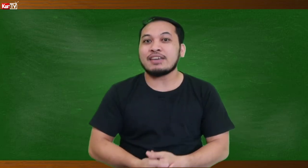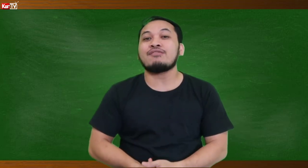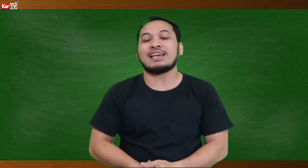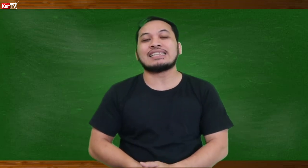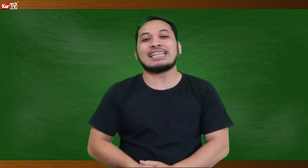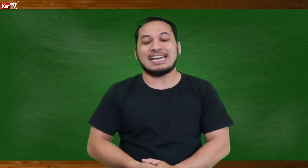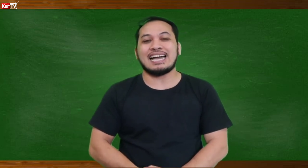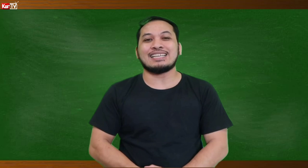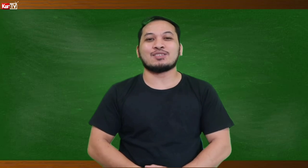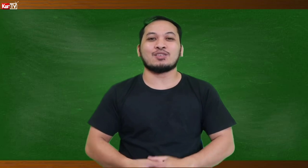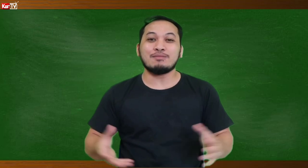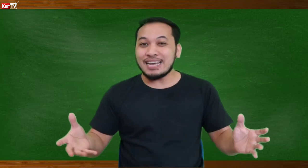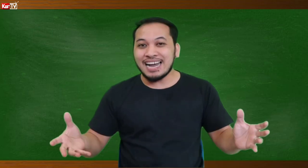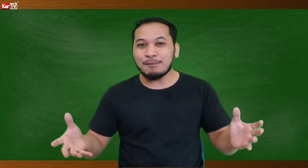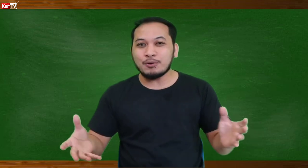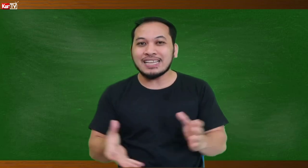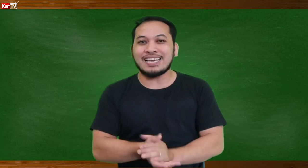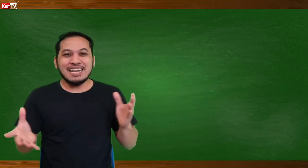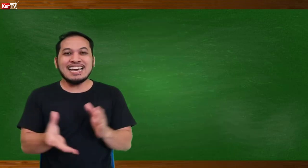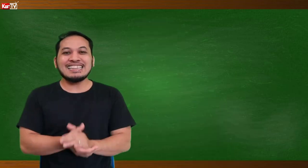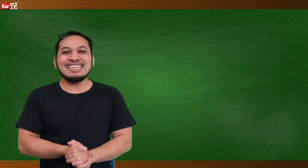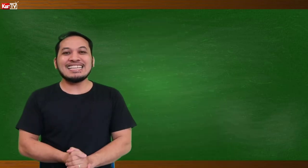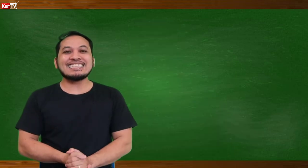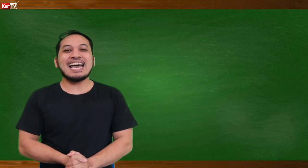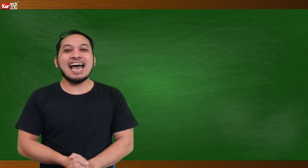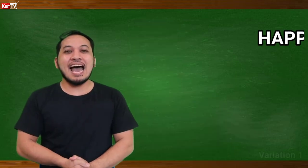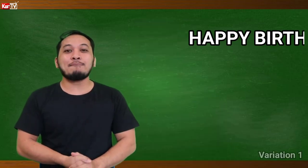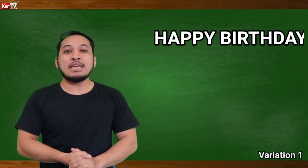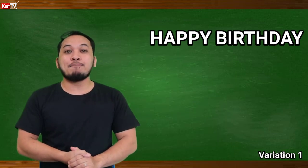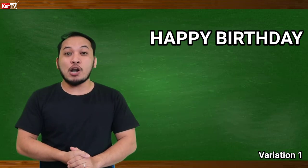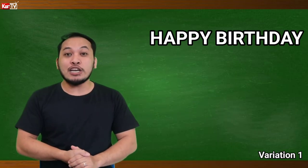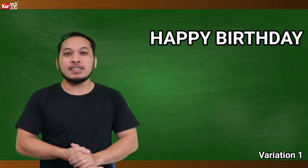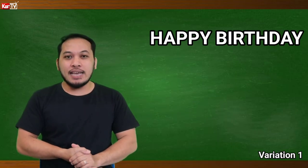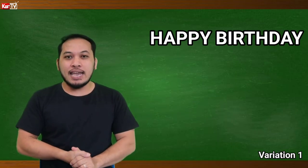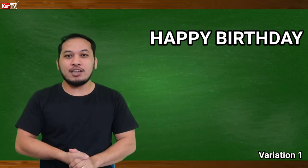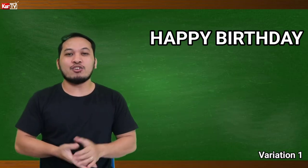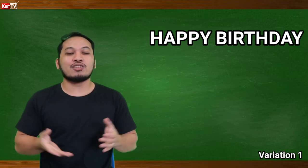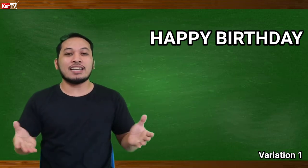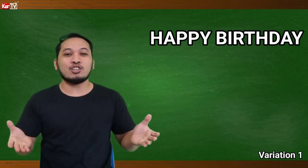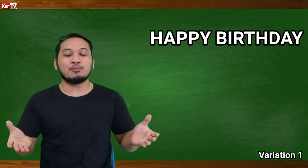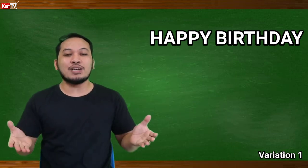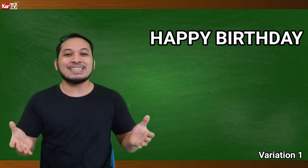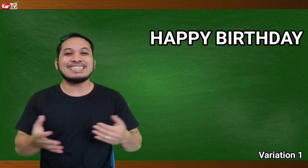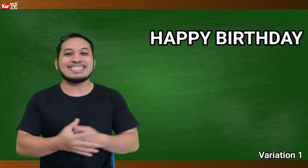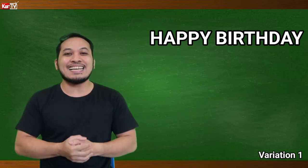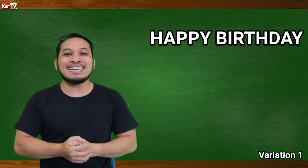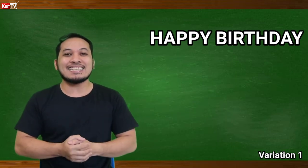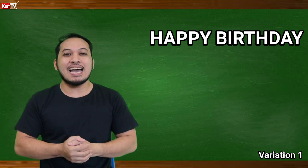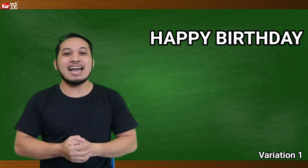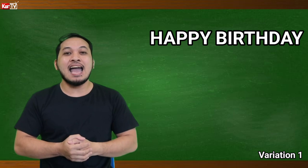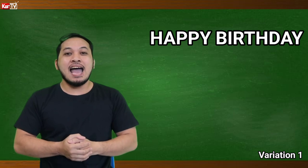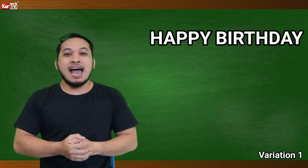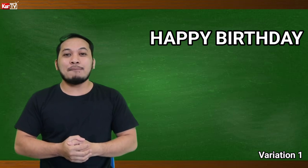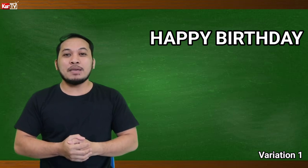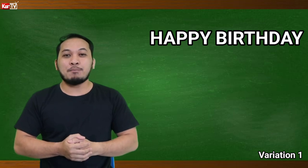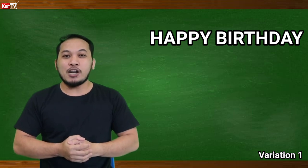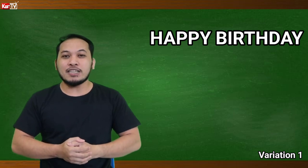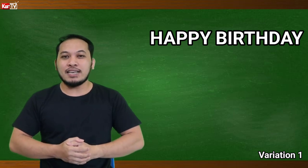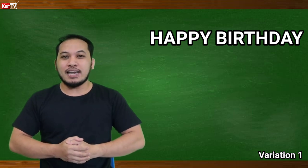event na yan. So simulan na nga po natin. Simulan natin yan sa happy birthday. Ganito po natin si senyas ang happy birthday.